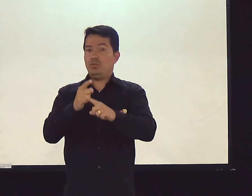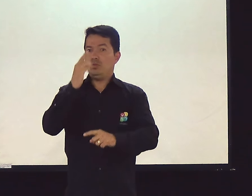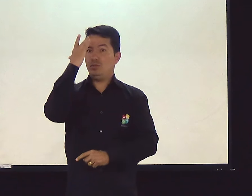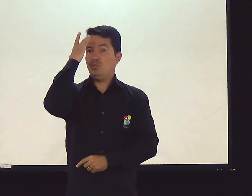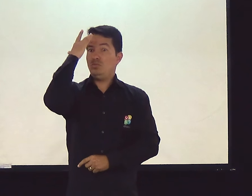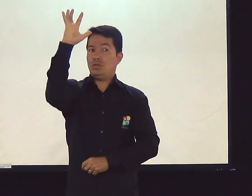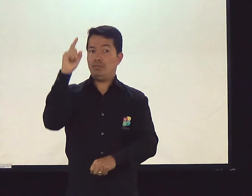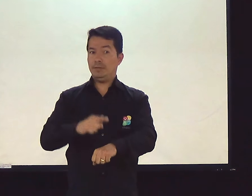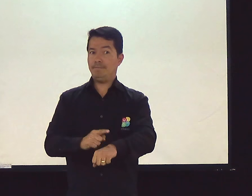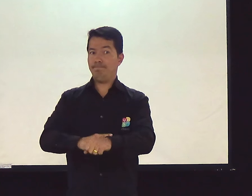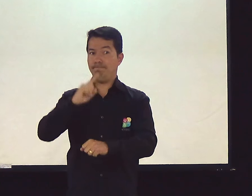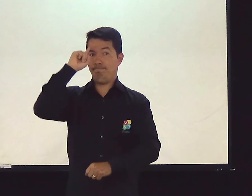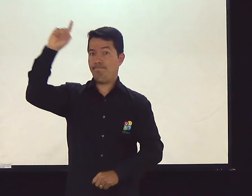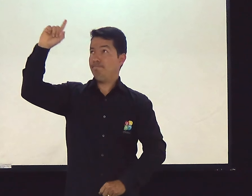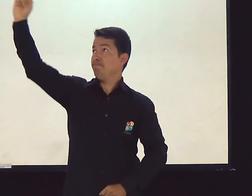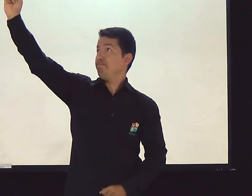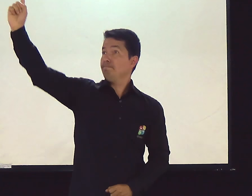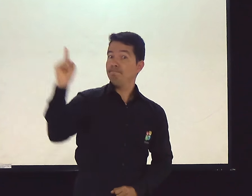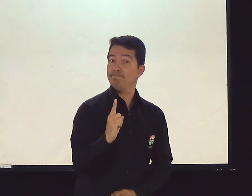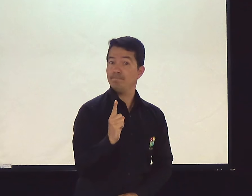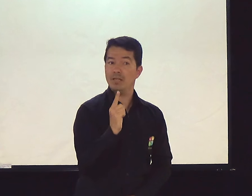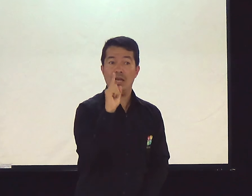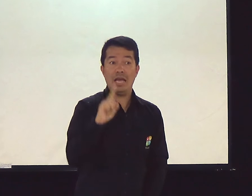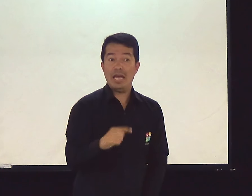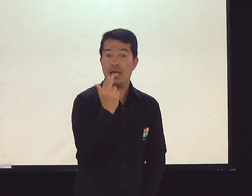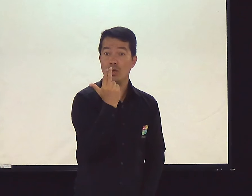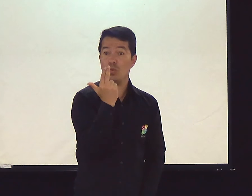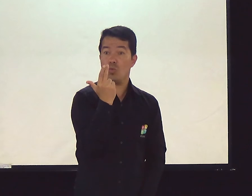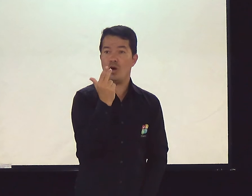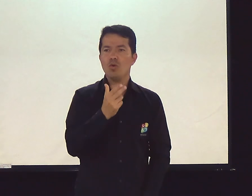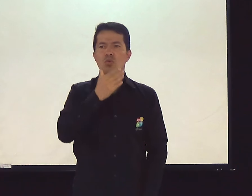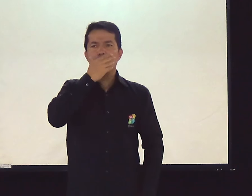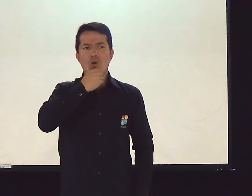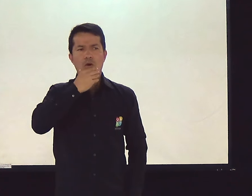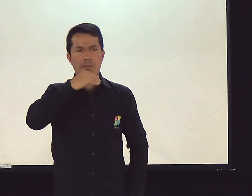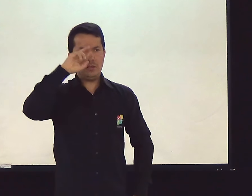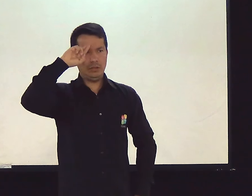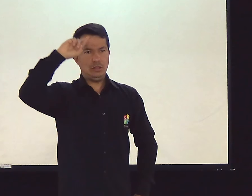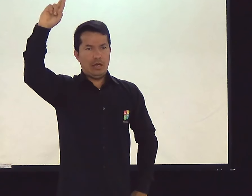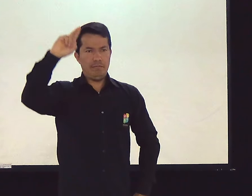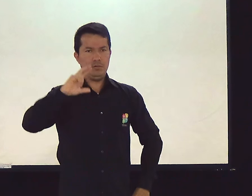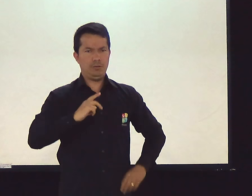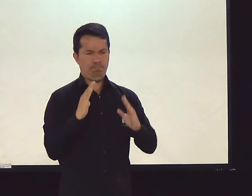Gente, vigia. Porque vocês não sabem o dia e nem a hora que Jesus voltará.